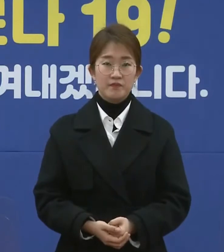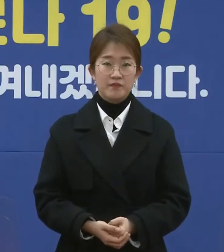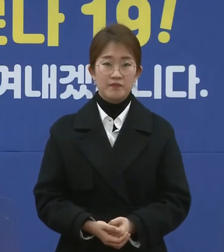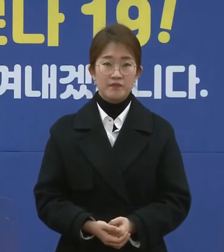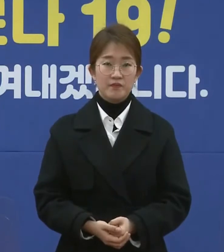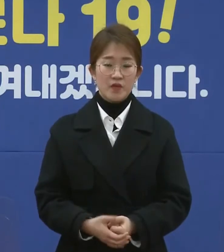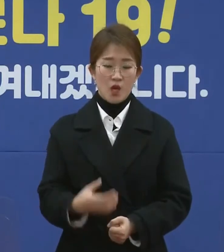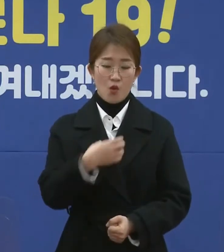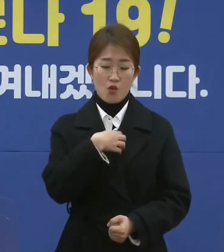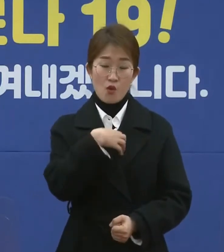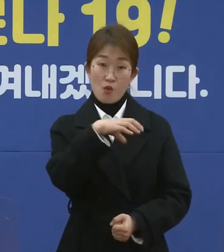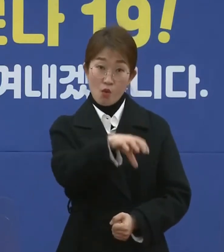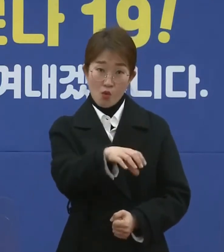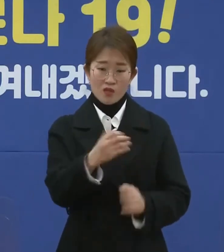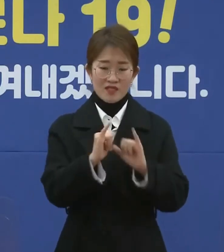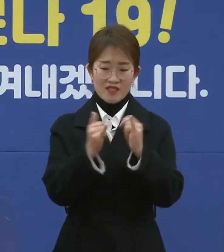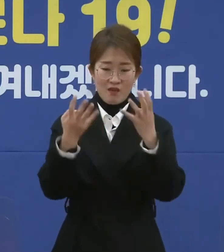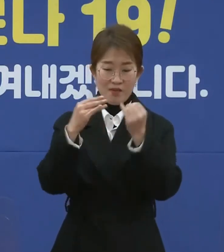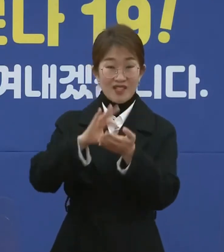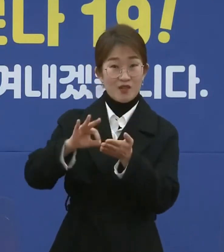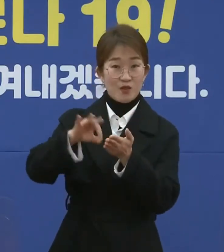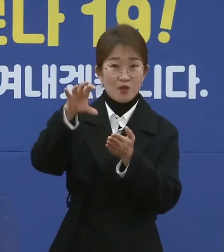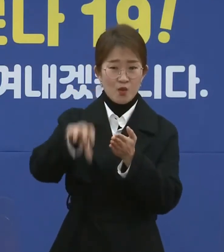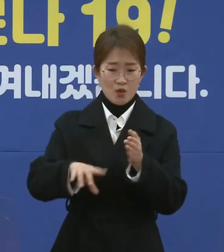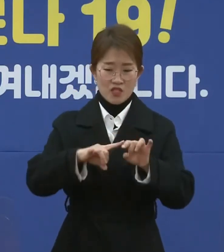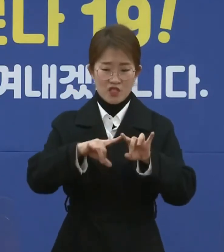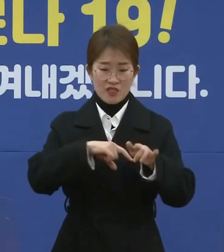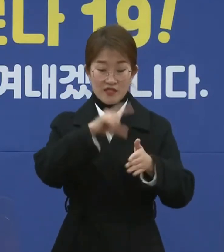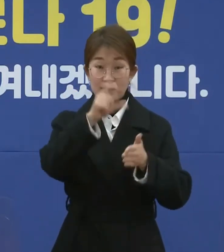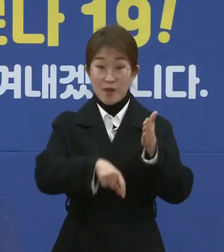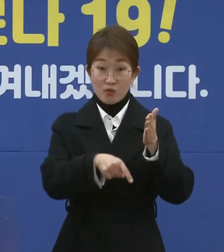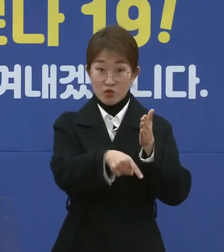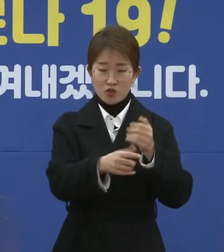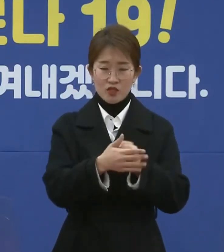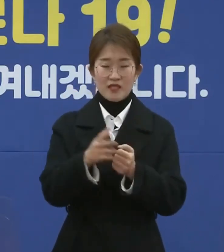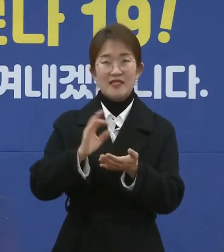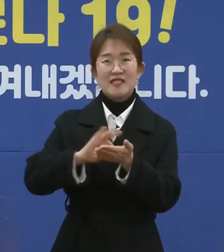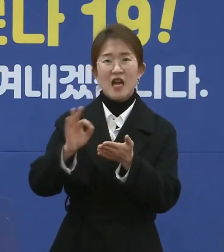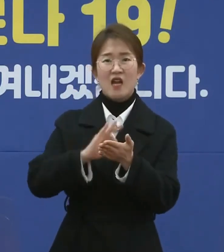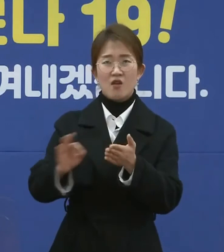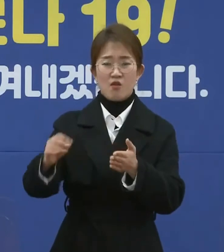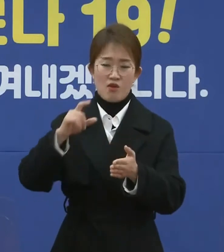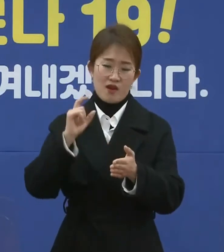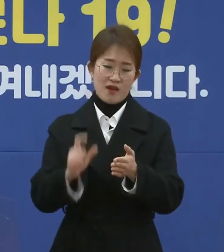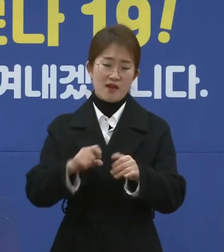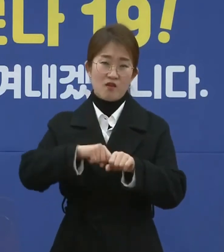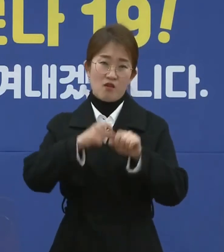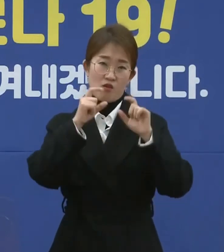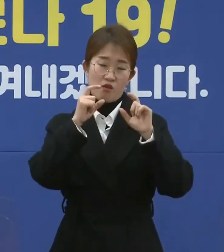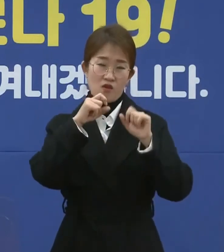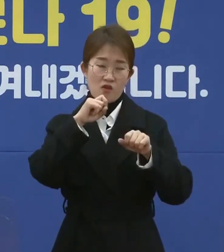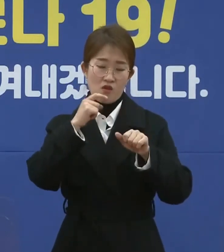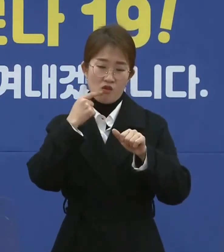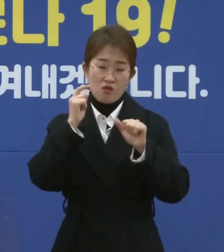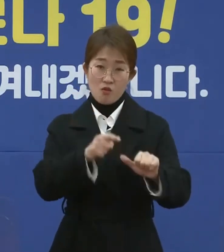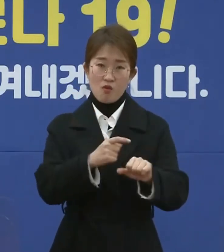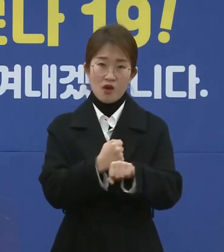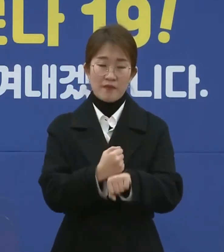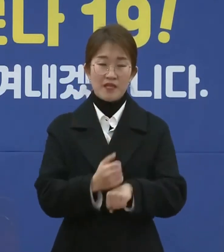고위험시설 등 다중이용시설에 대한 전자출입명부 사용도 강력히 권고합니다. 이에 따라서